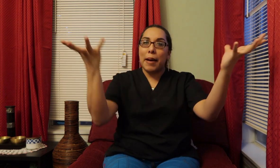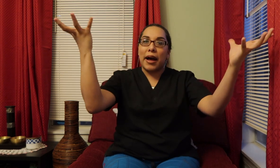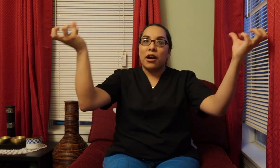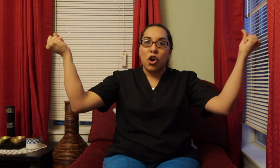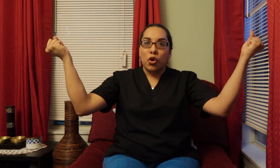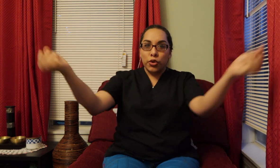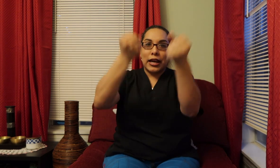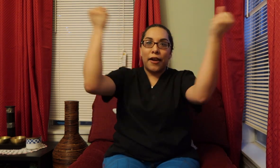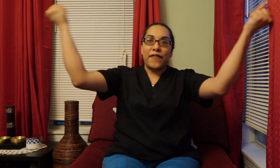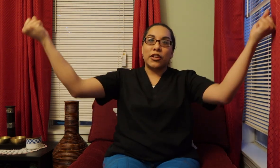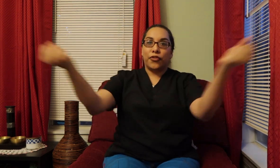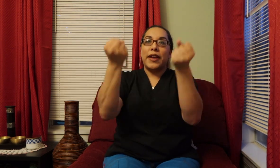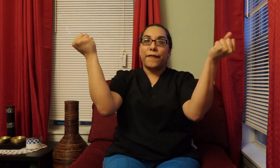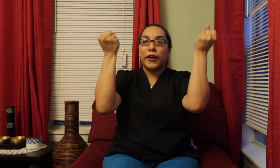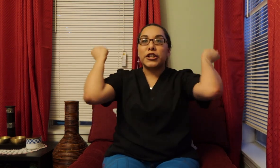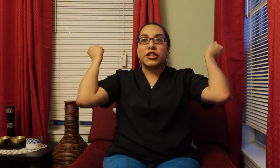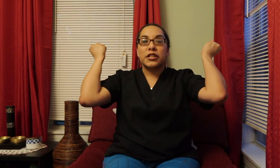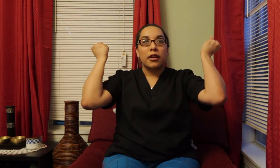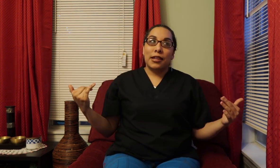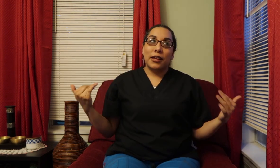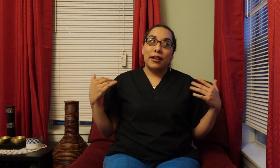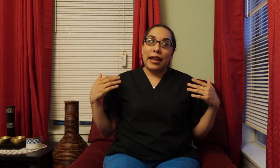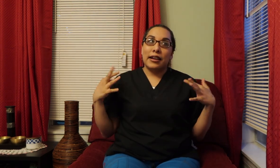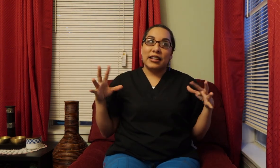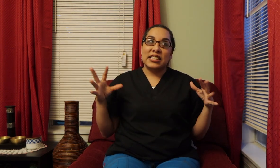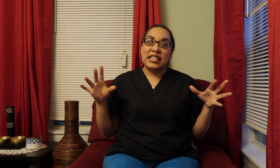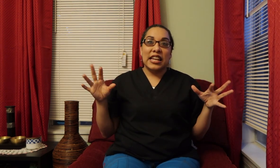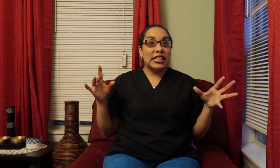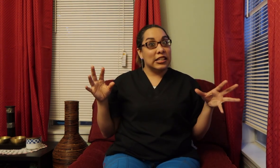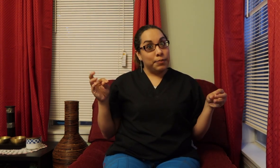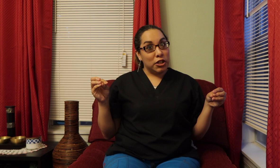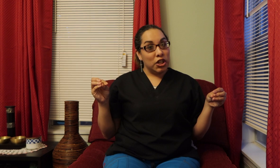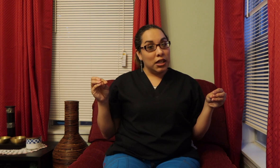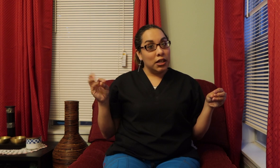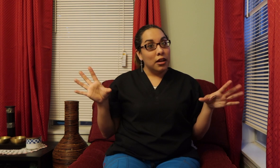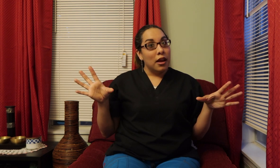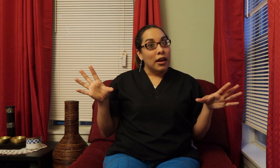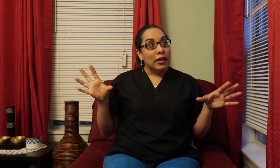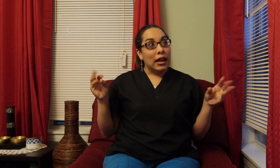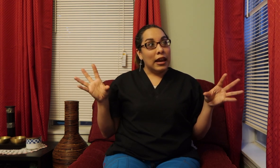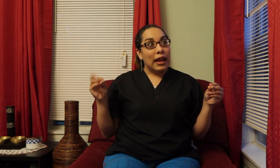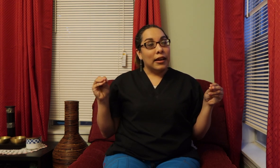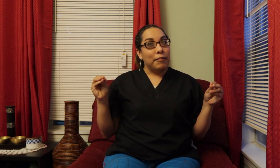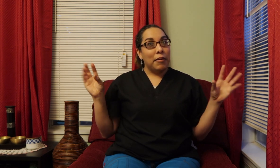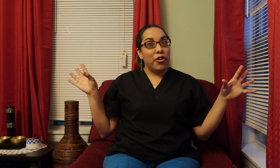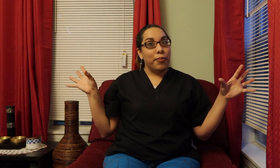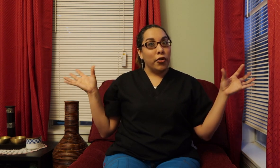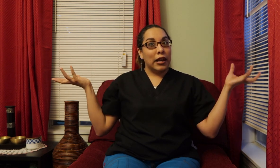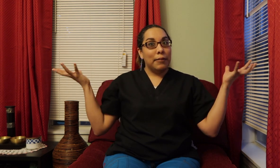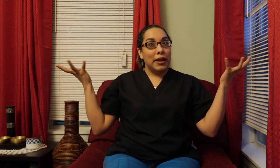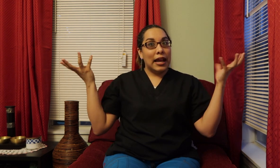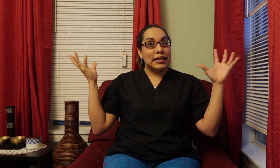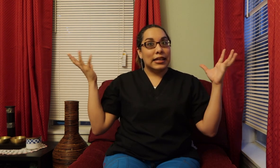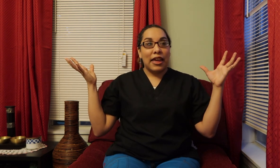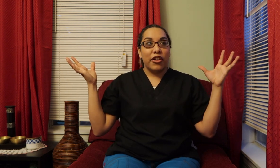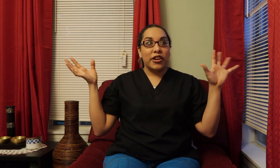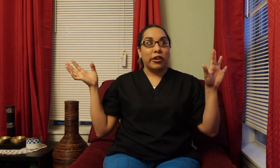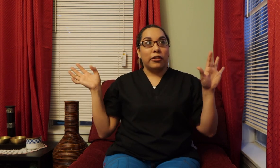mamas Who's gonna find Sofía first It's like A sneaky suspicion Que like Maybe they're both Gonna be like together And like